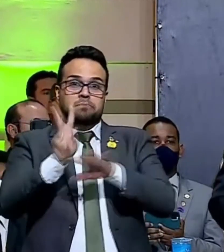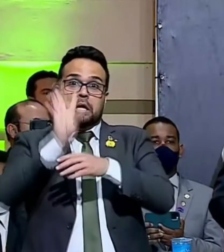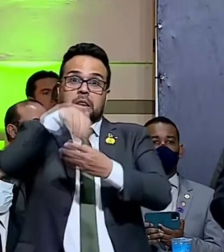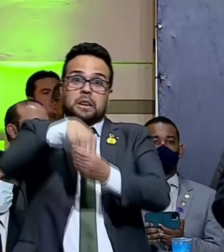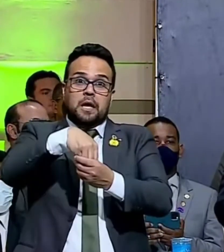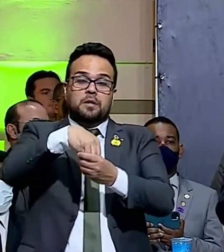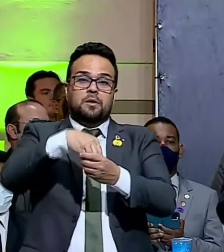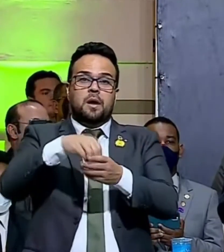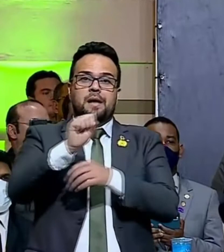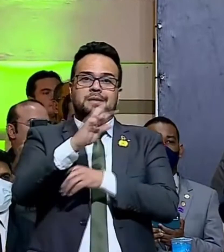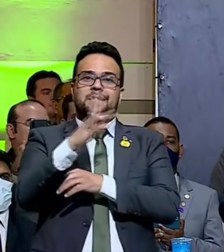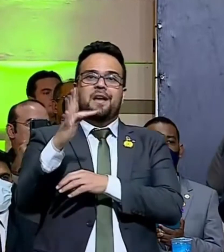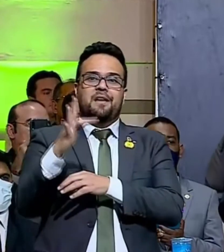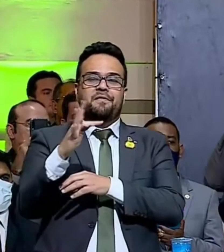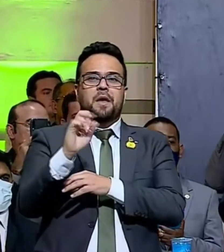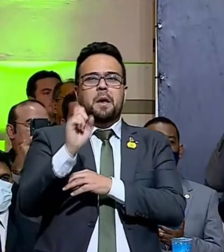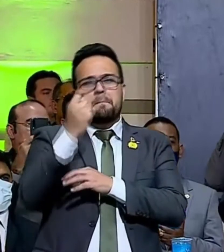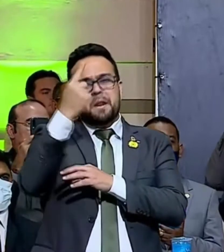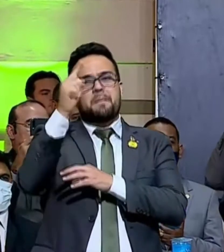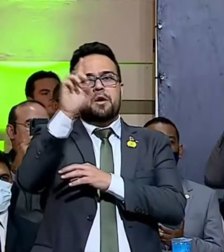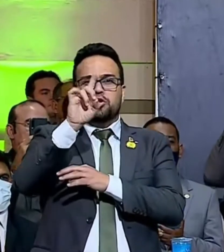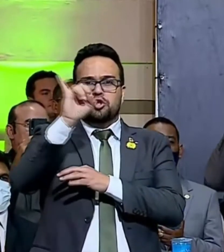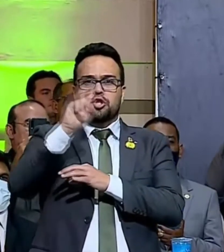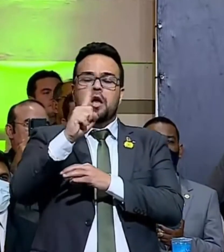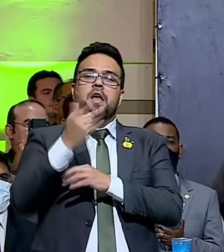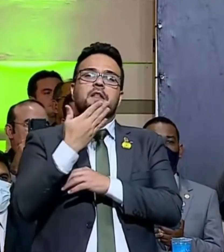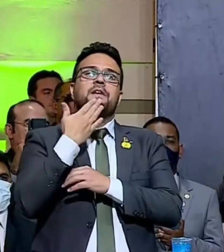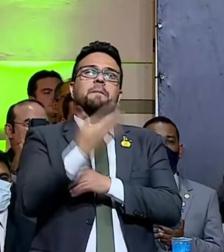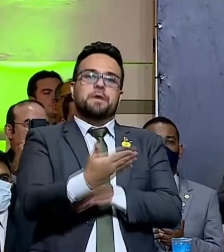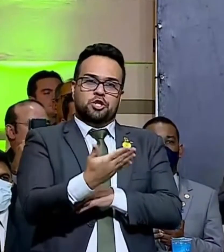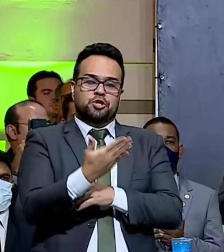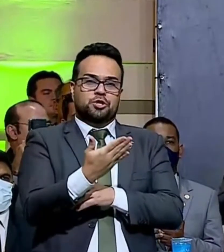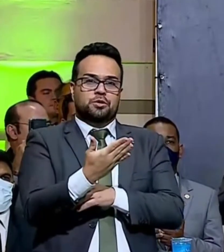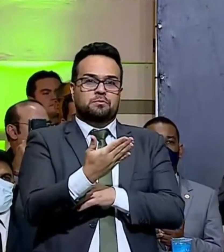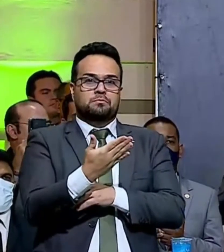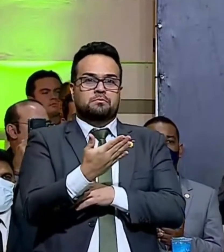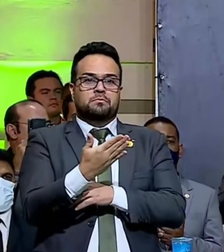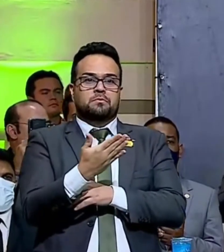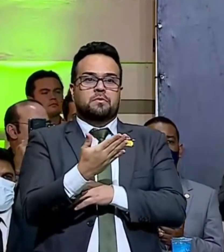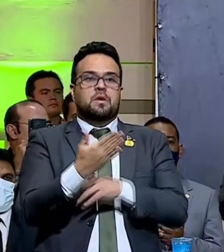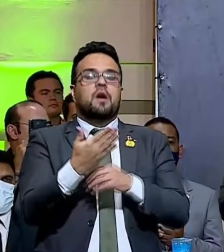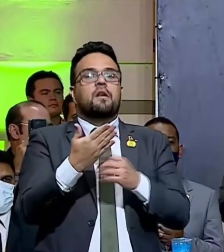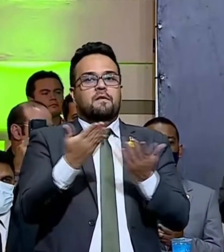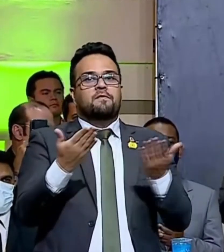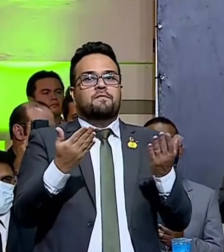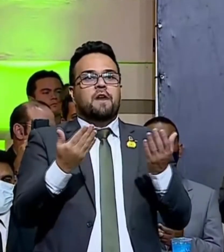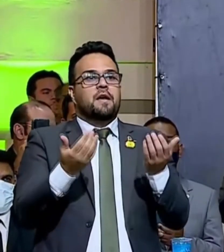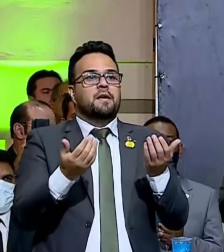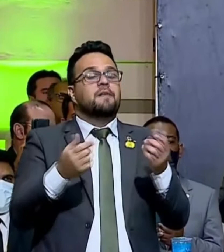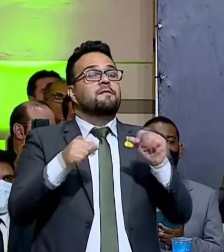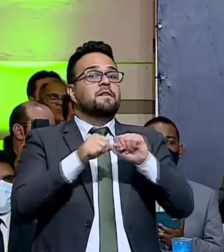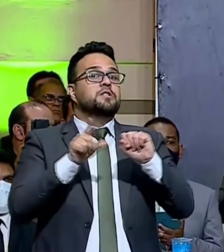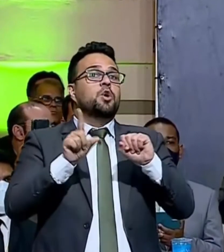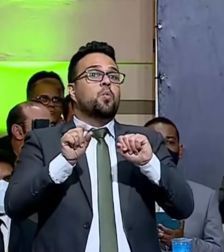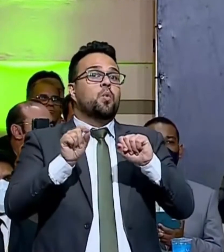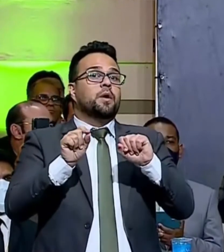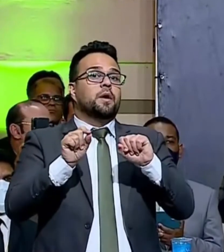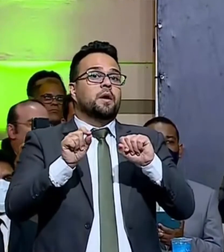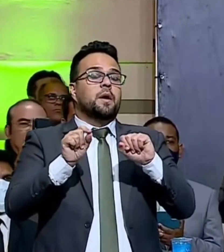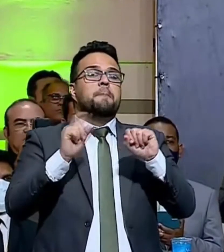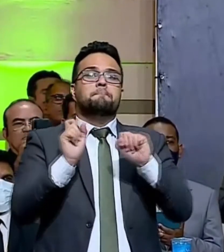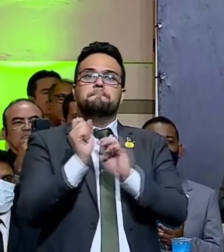no Supremo Tribunal Federal, ele pedirá palavra e iniciarão os trabalhos